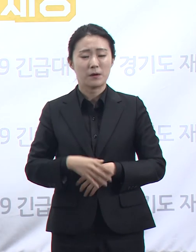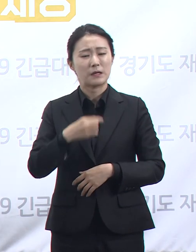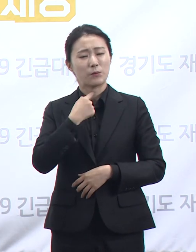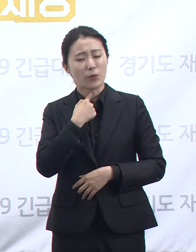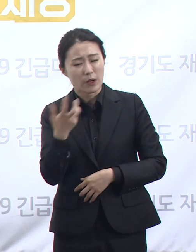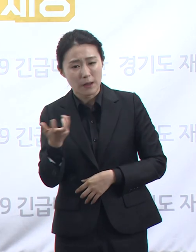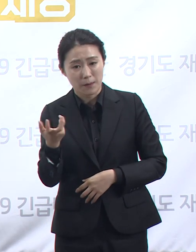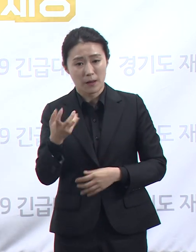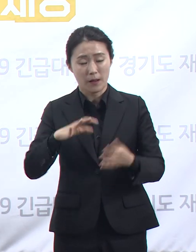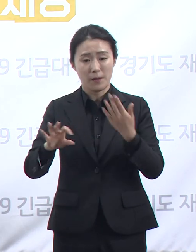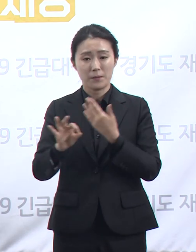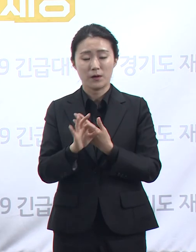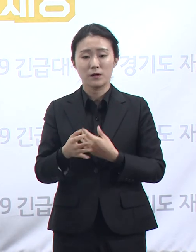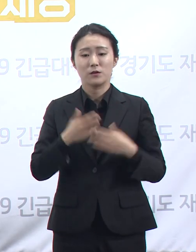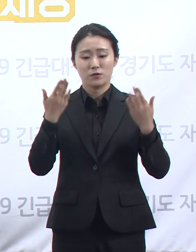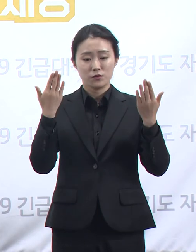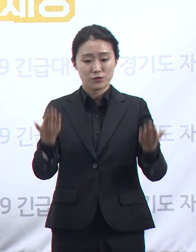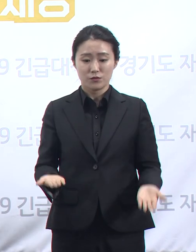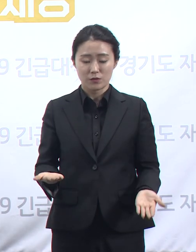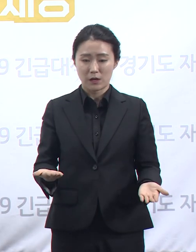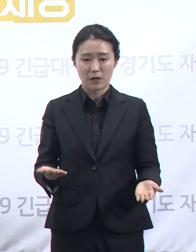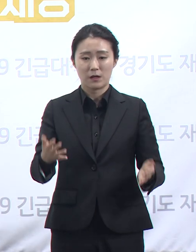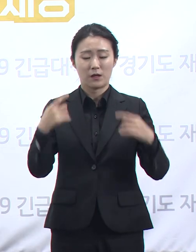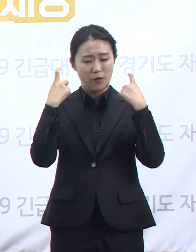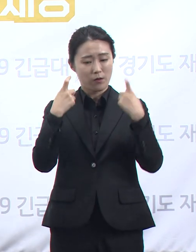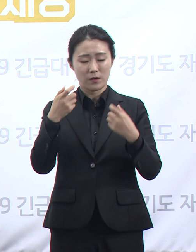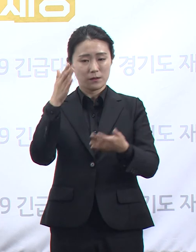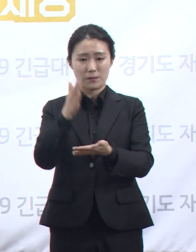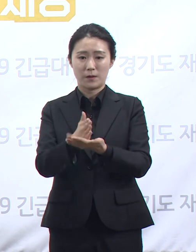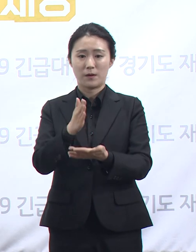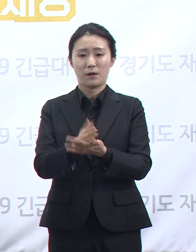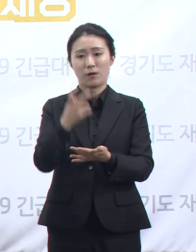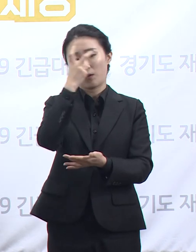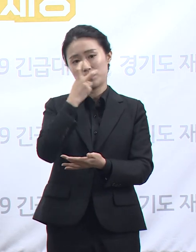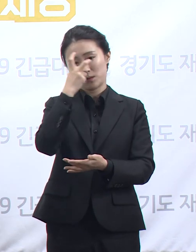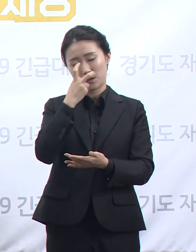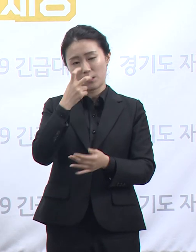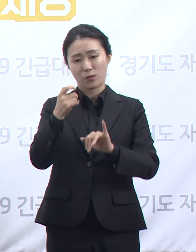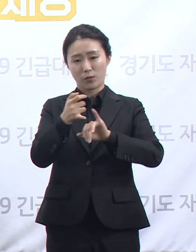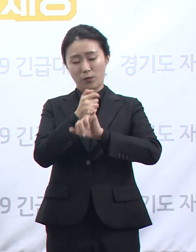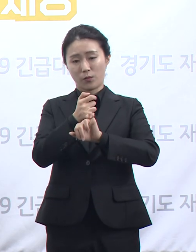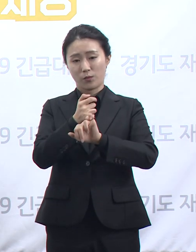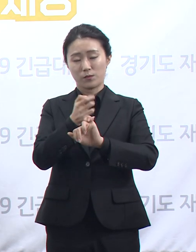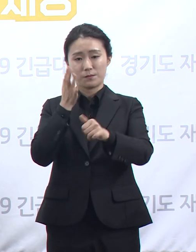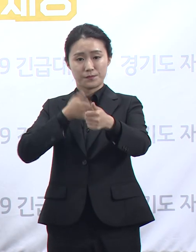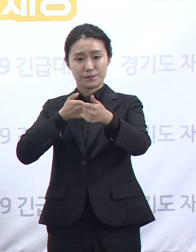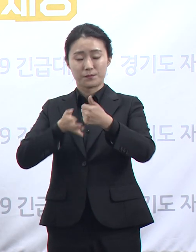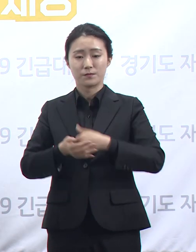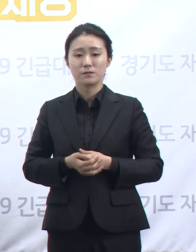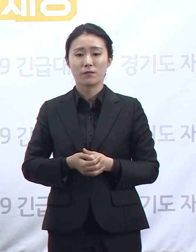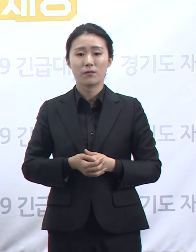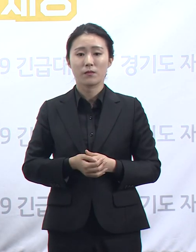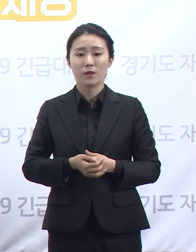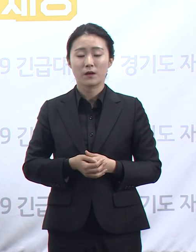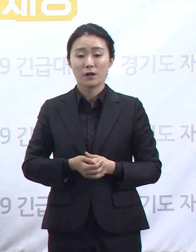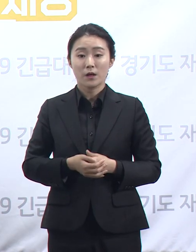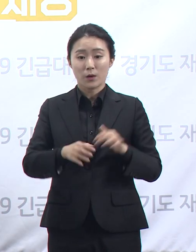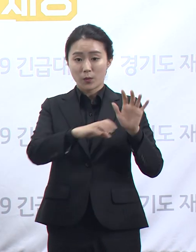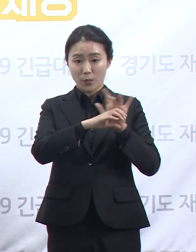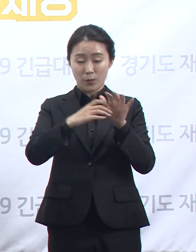보건소에 문의하여 검사를 받아야 합니다. 코로나19는 우리가 방심하는 틈을 절대 놓치지 않습니다.